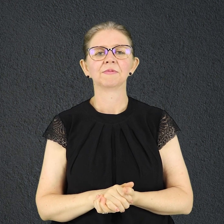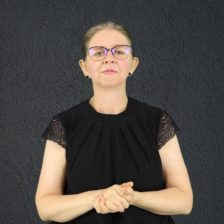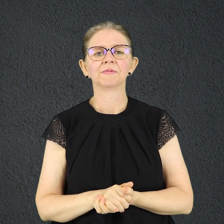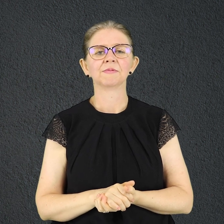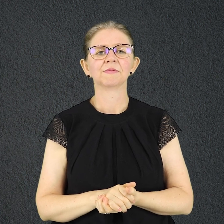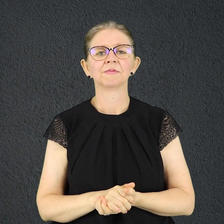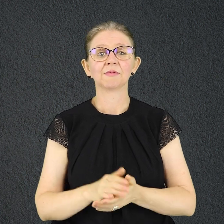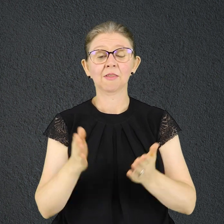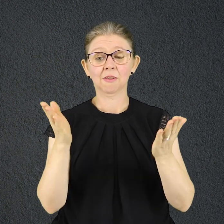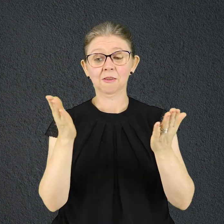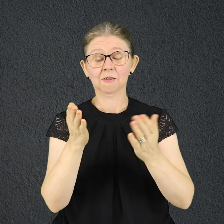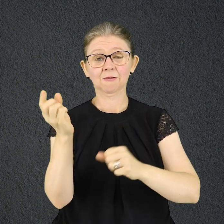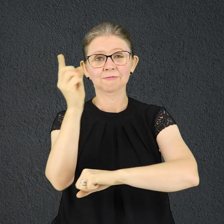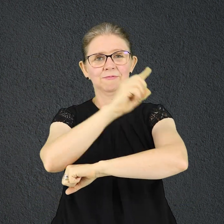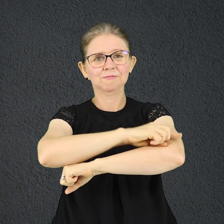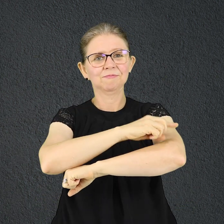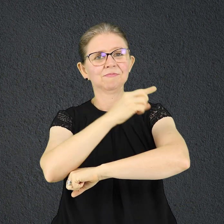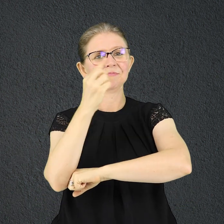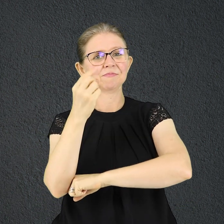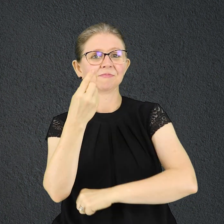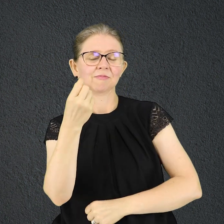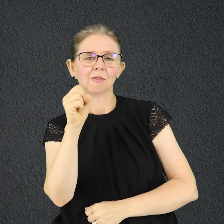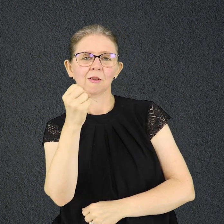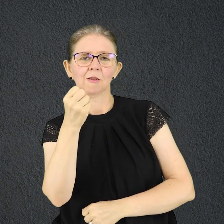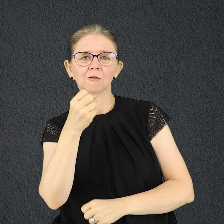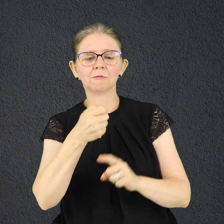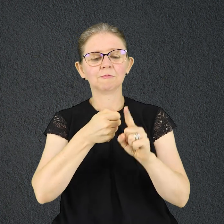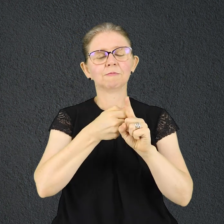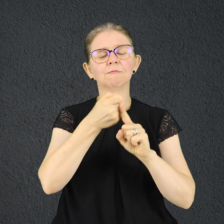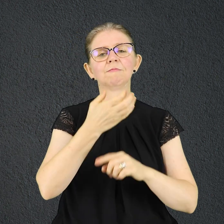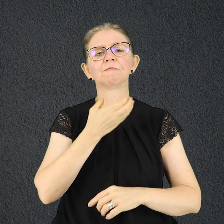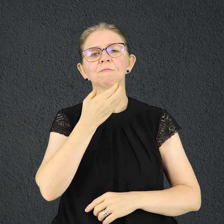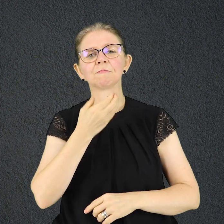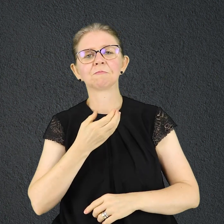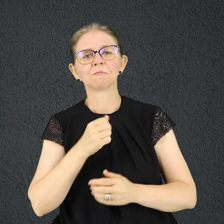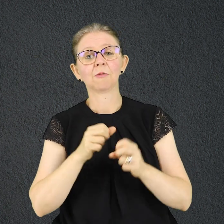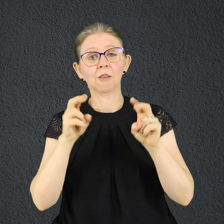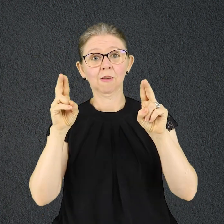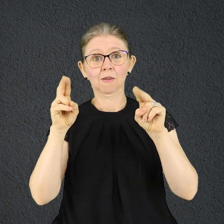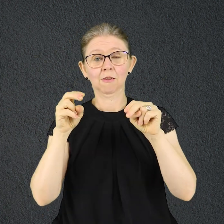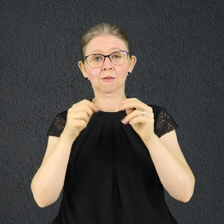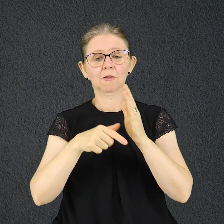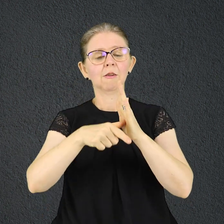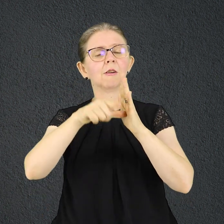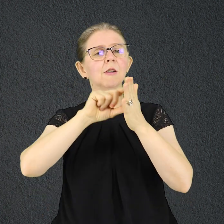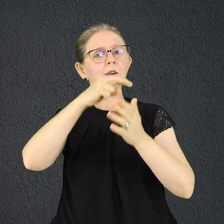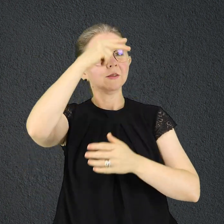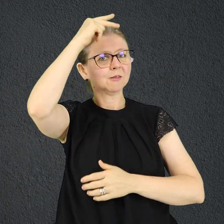Hoje é 18 de dezembro. Título de hoje, Antes do Natal. Leitura bíblica,